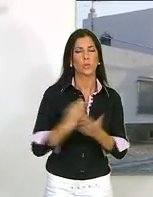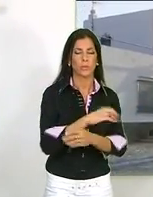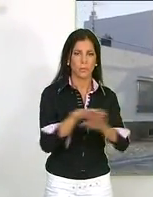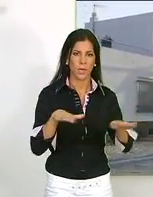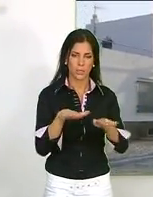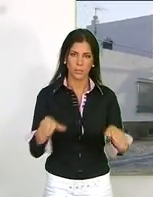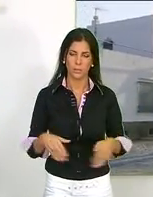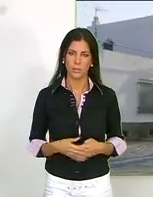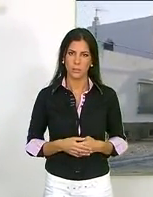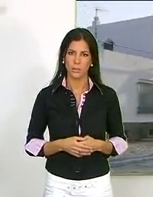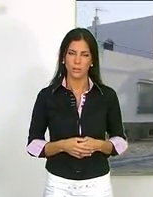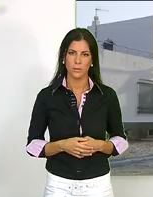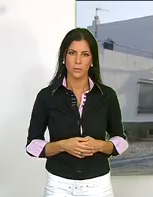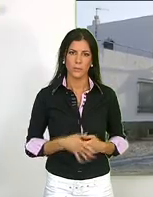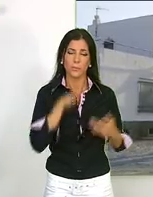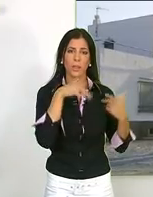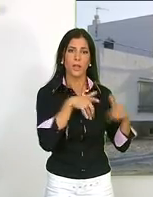intervenciones en playas.